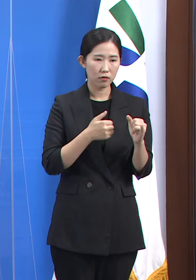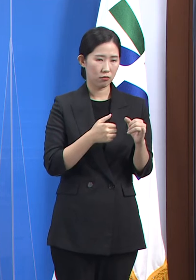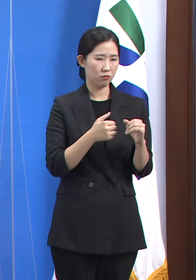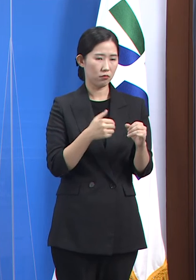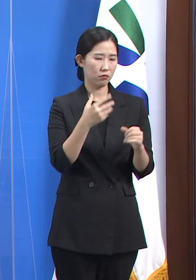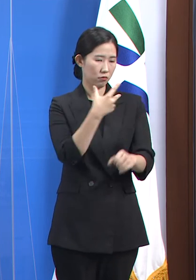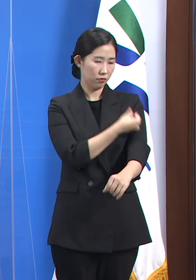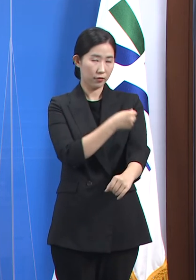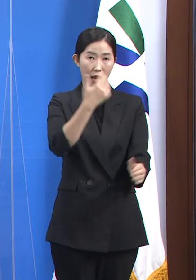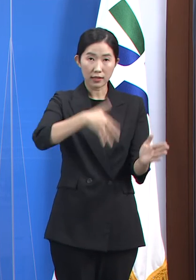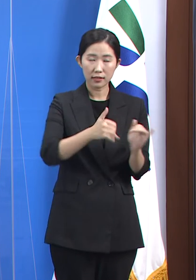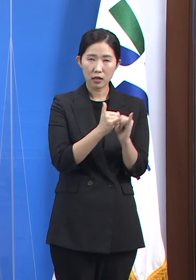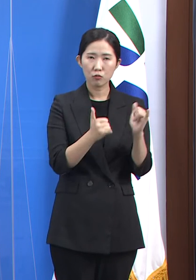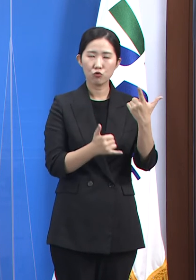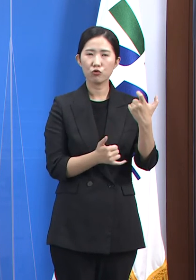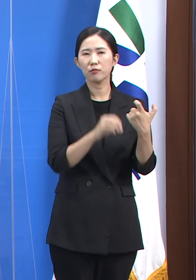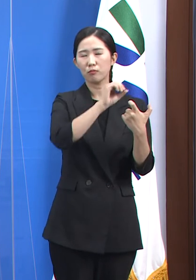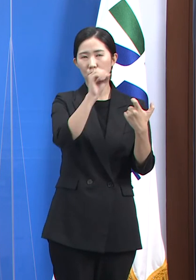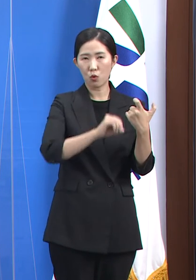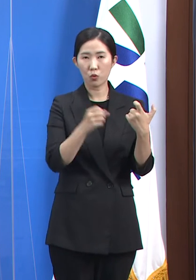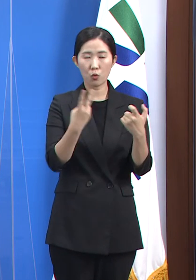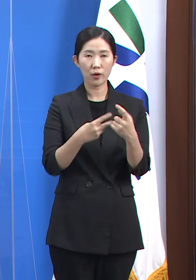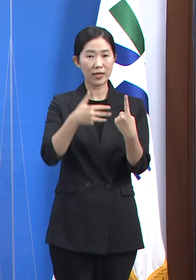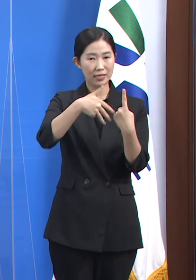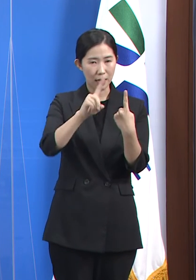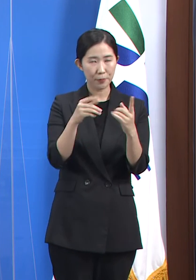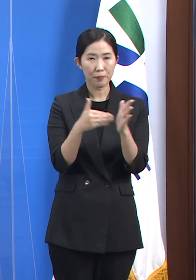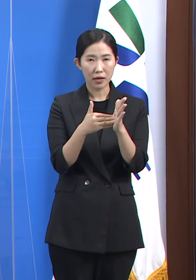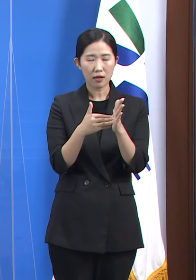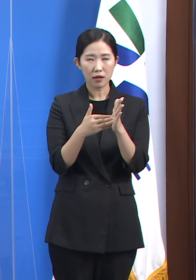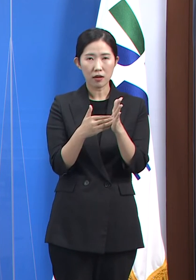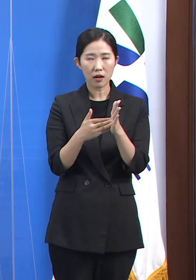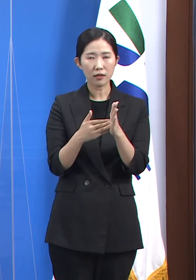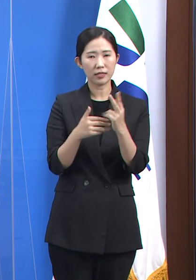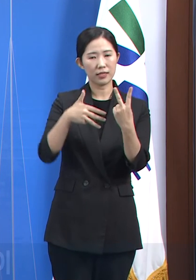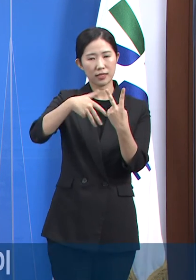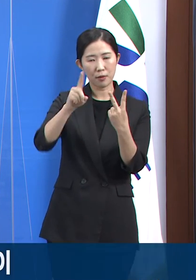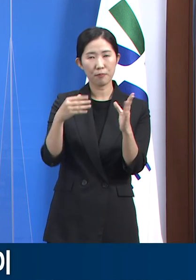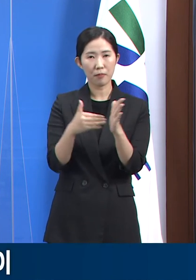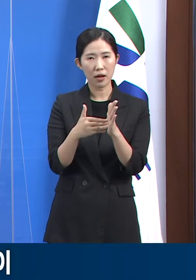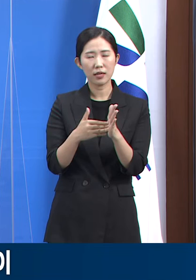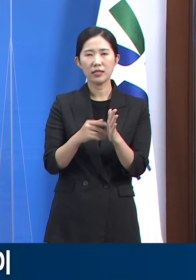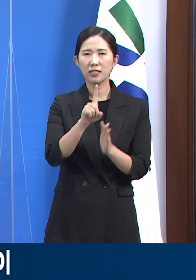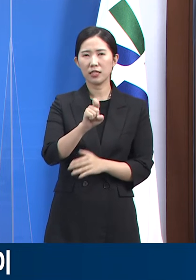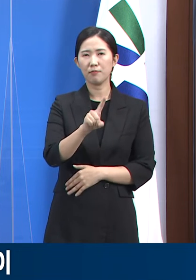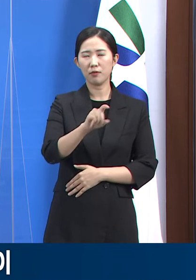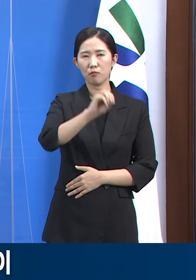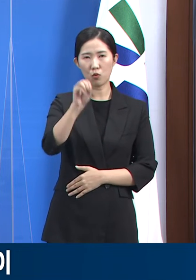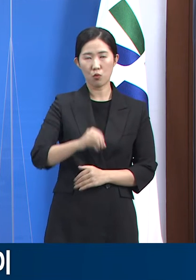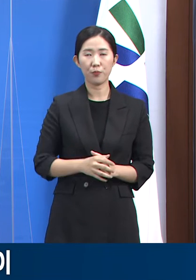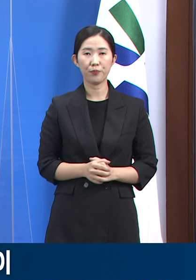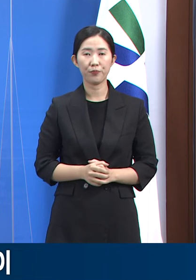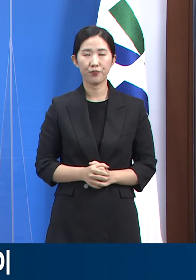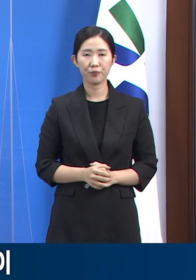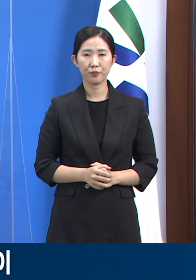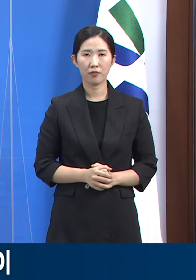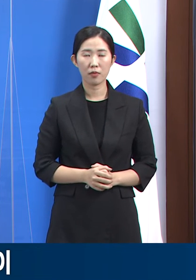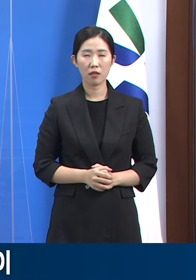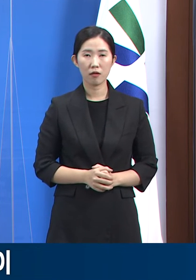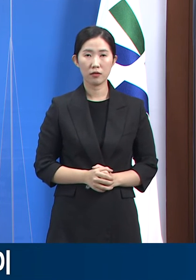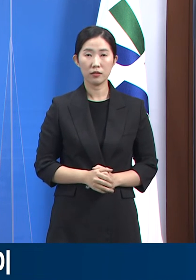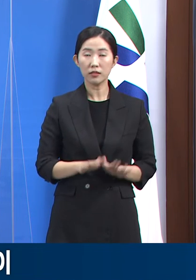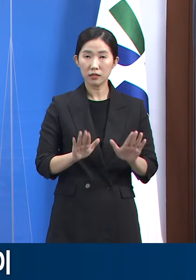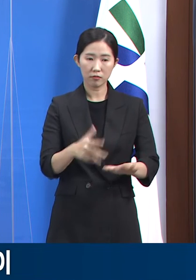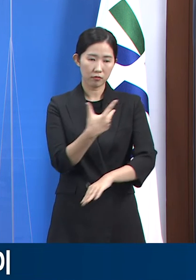.9%, 접종 완료자는 11.6%입니다. 백신 접종에 따른 중증화율은 미접종자는